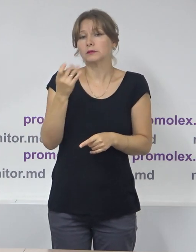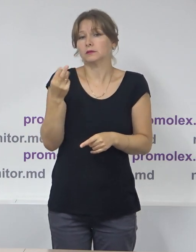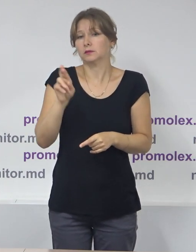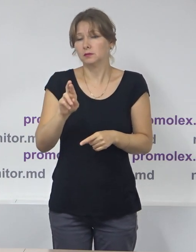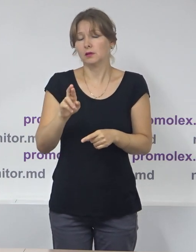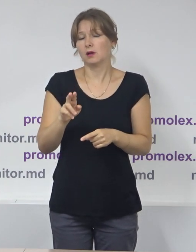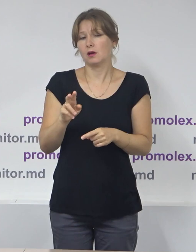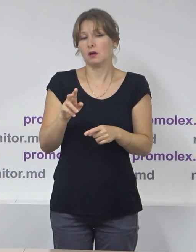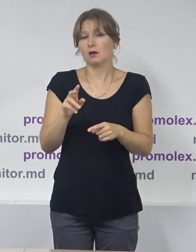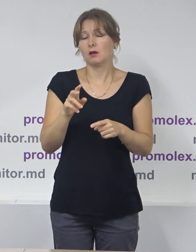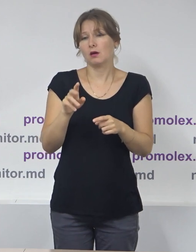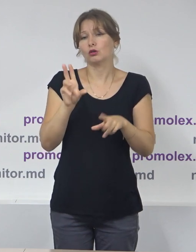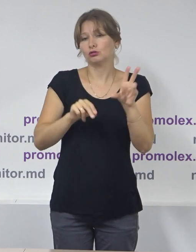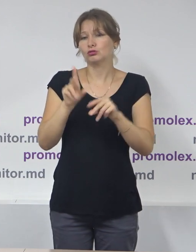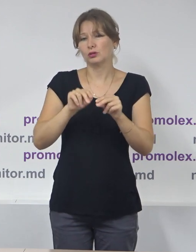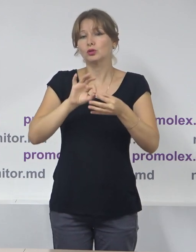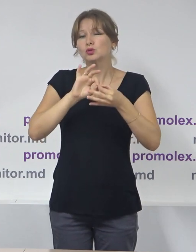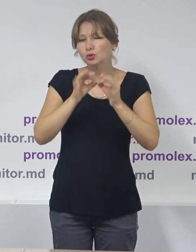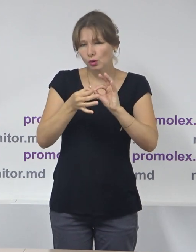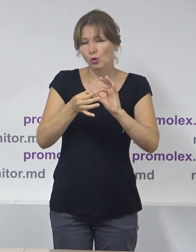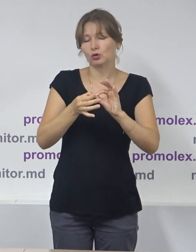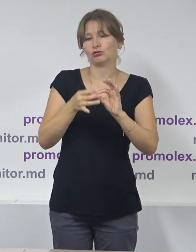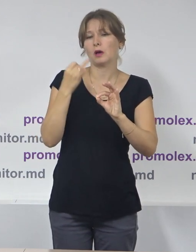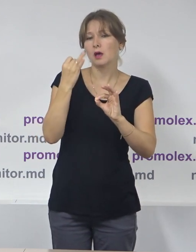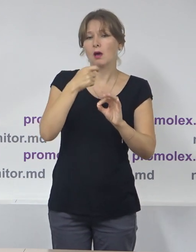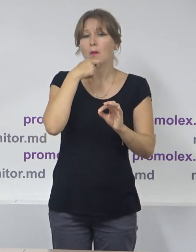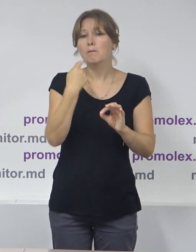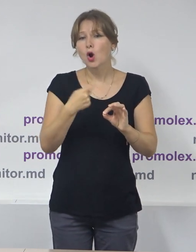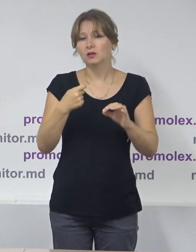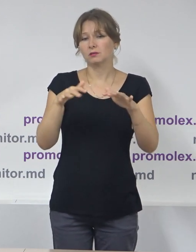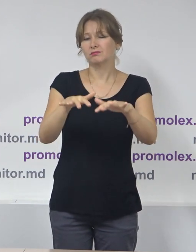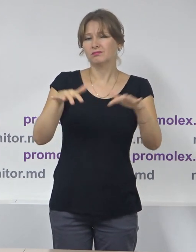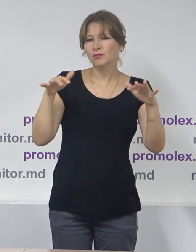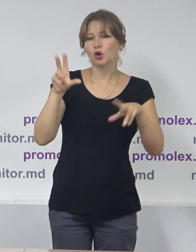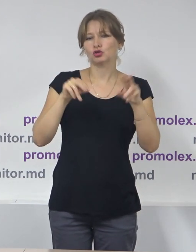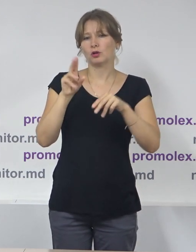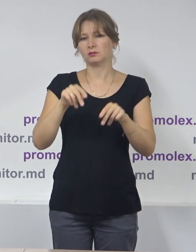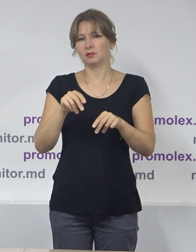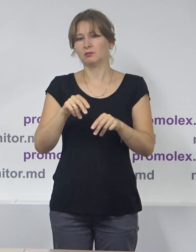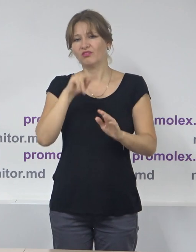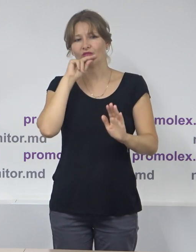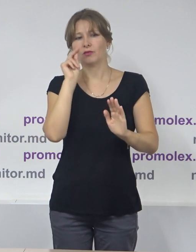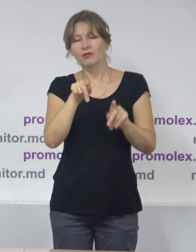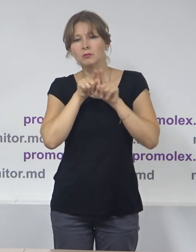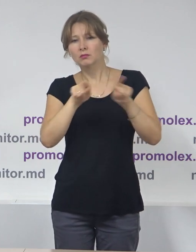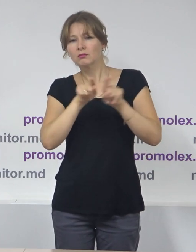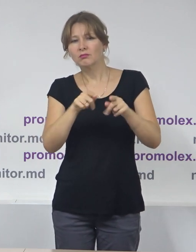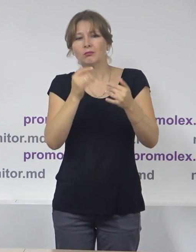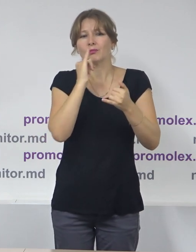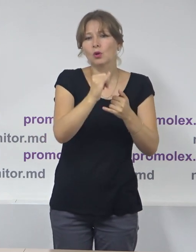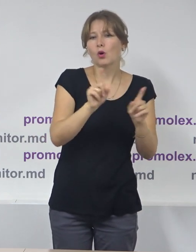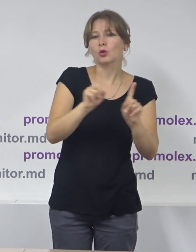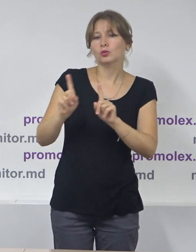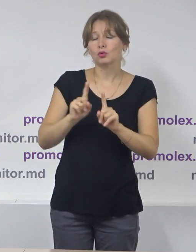deficitară, guvernarea fiind vinovățită de monopolizarea procesului legislativ și